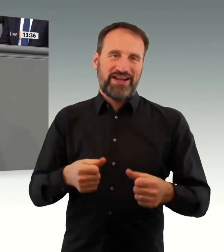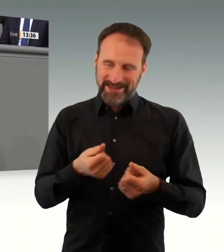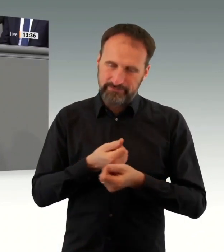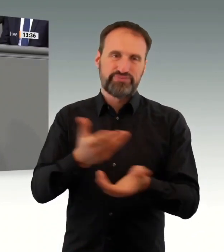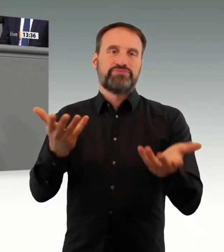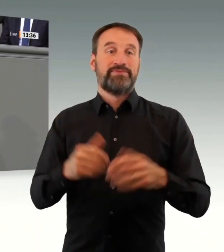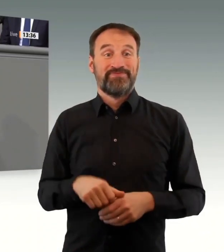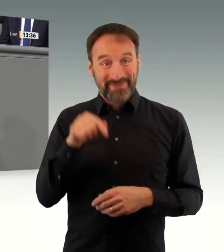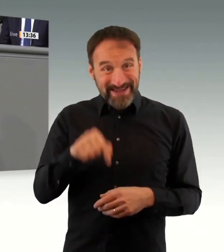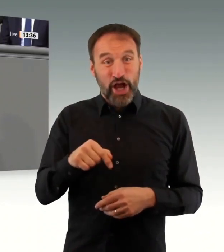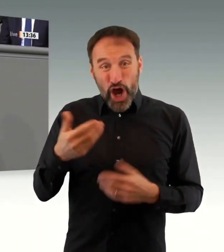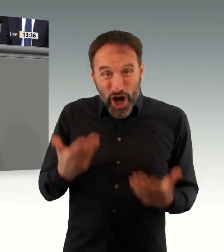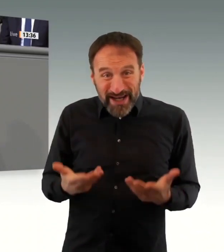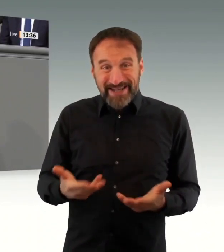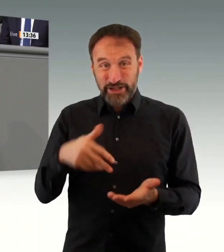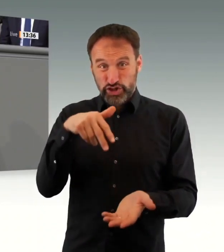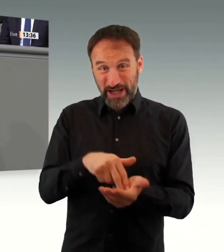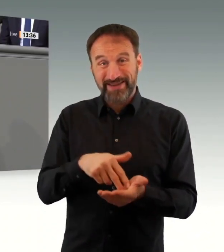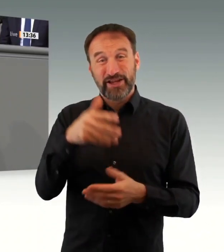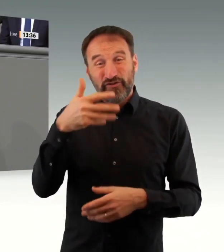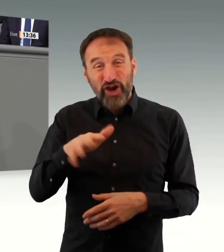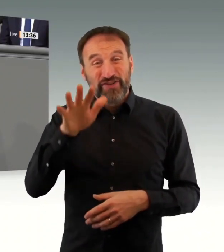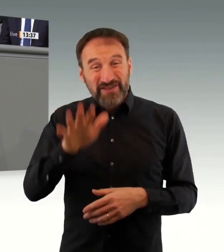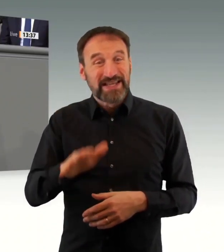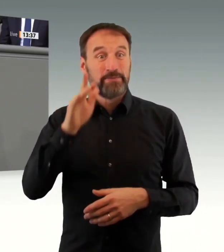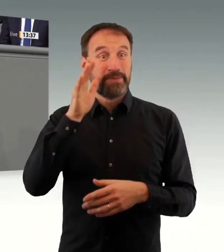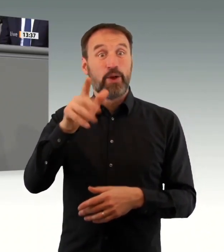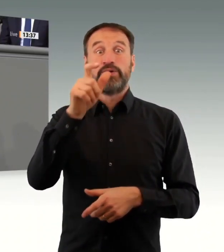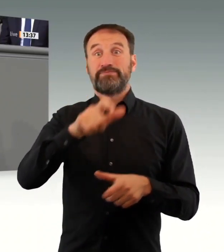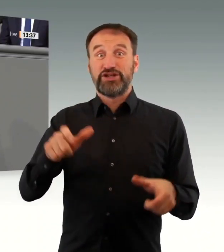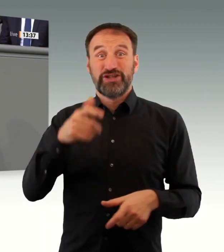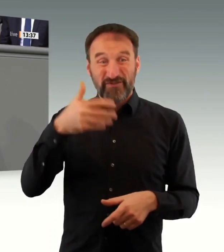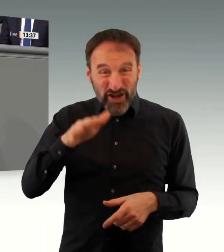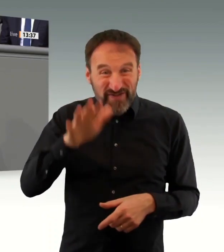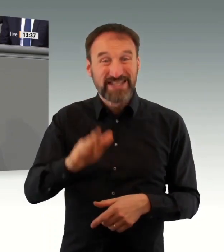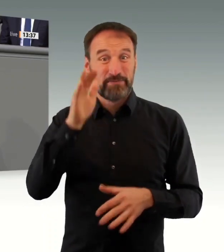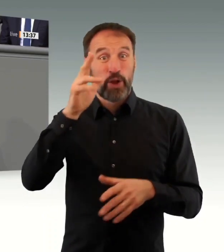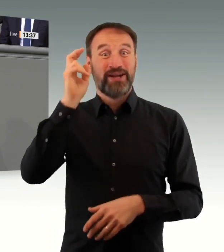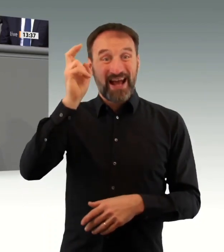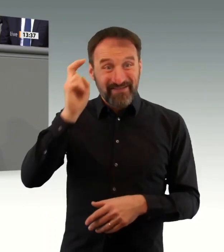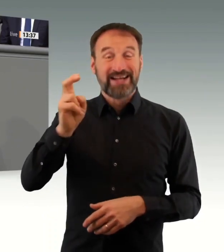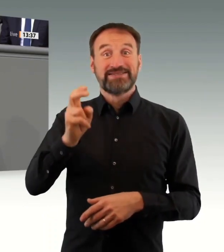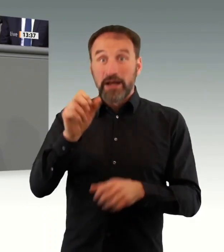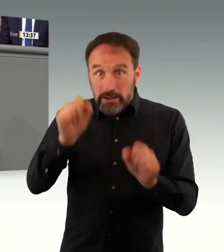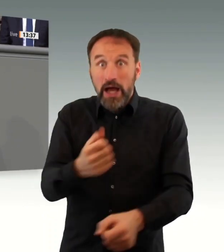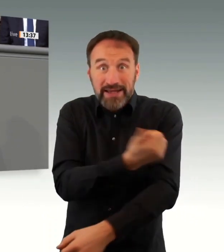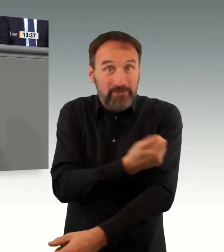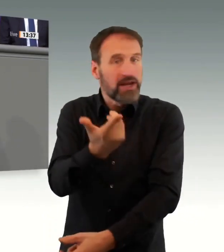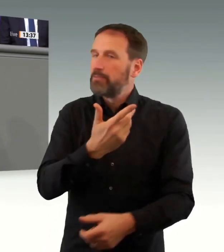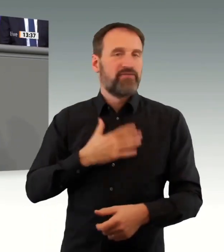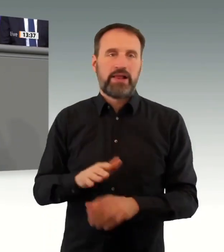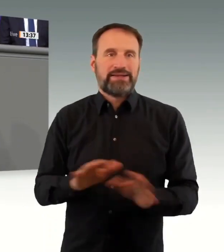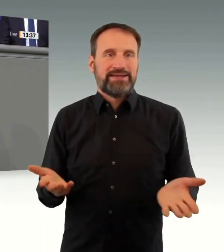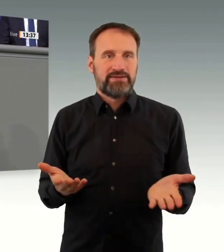muss. Das ist keine Gewissensfrage, sondern Sie kaschieren mit einem durchsichtigen politischen Manöver, dass Sie keine eigene Mehrheit in der Ampel haben.